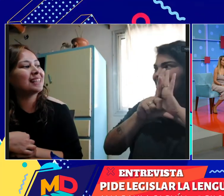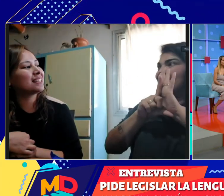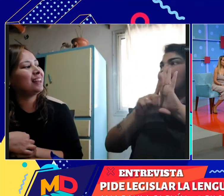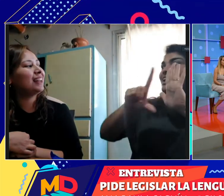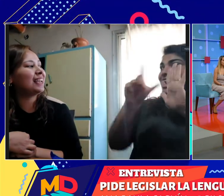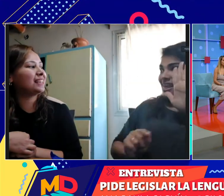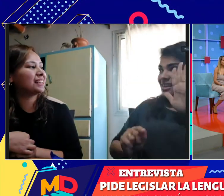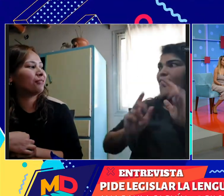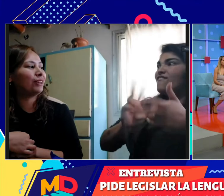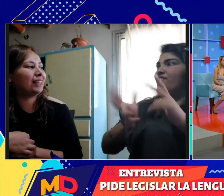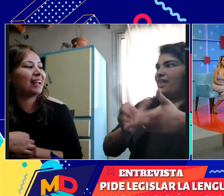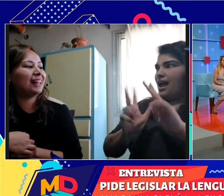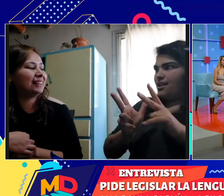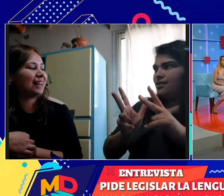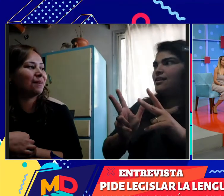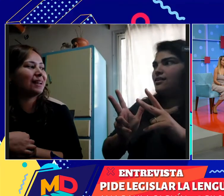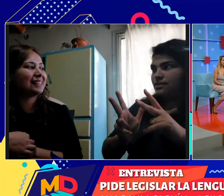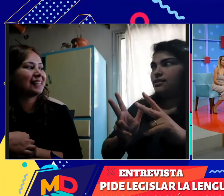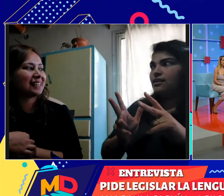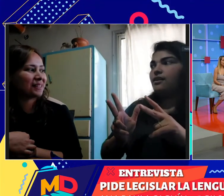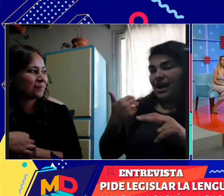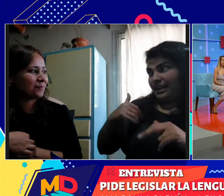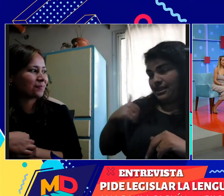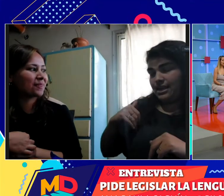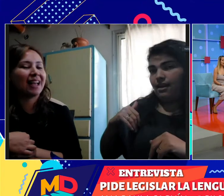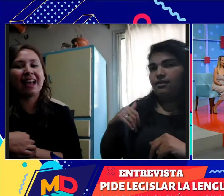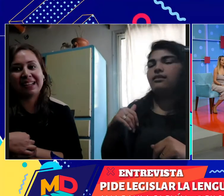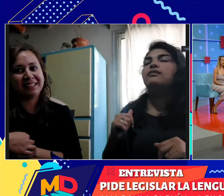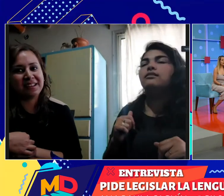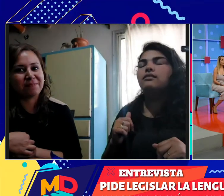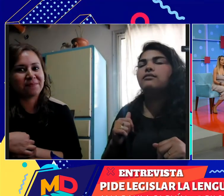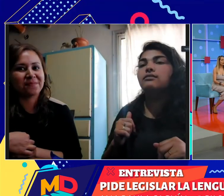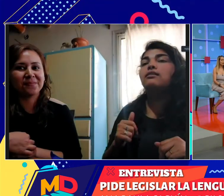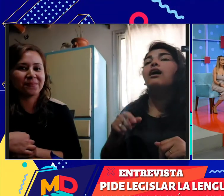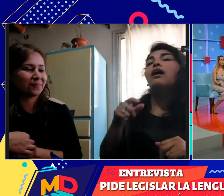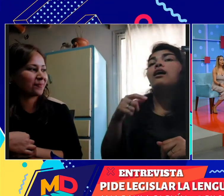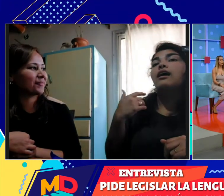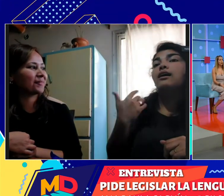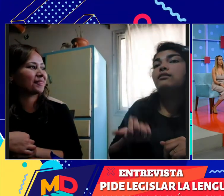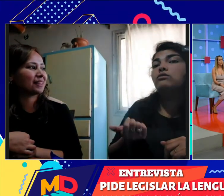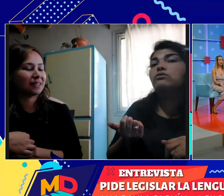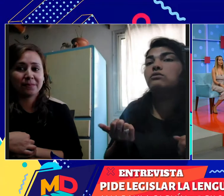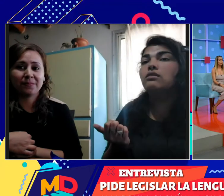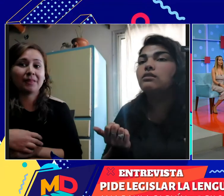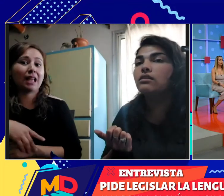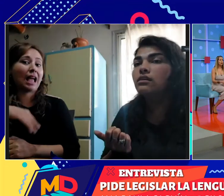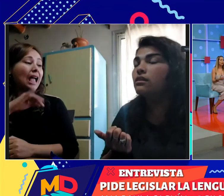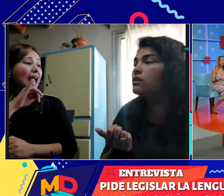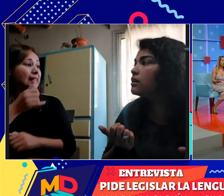ley federal de lengua de señas. Sí, sumamente importante, lo comentábamos, lo importante que es también, por ejemplo, que estén los colegios,